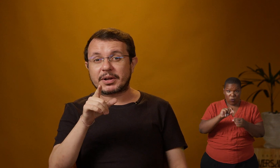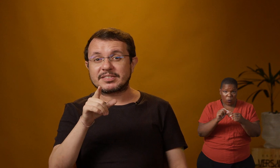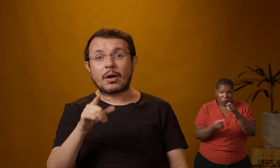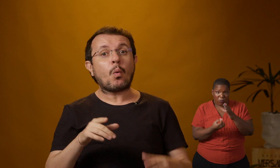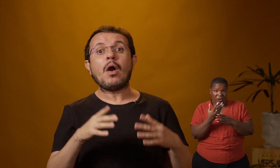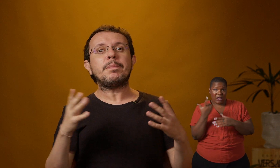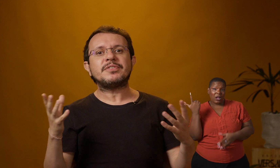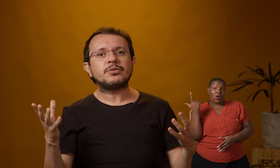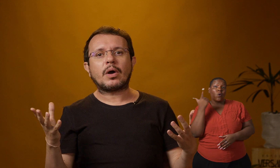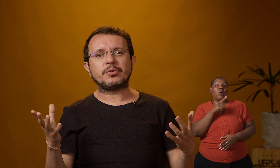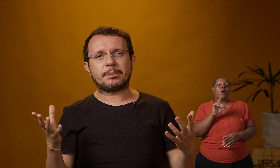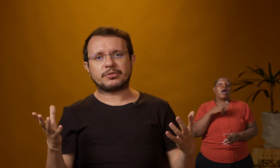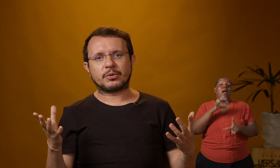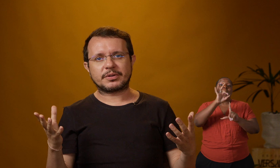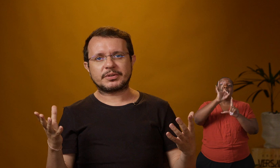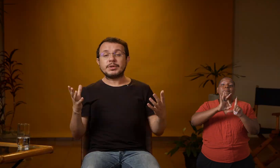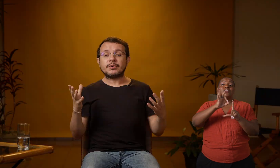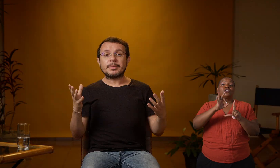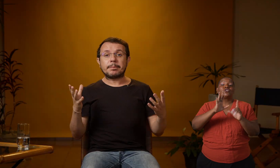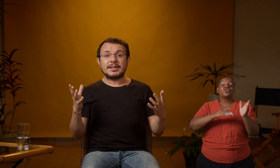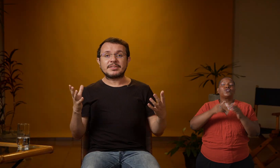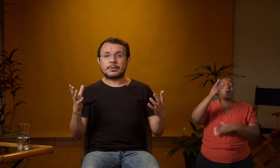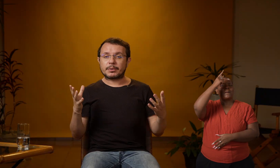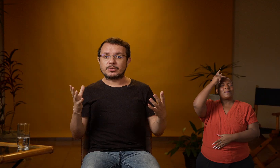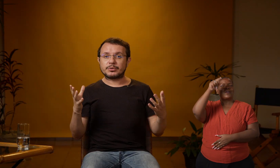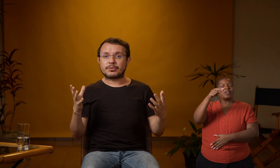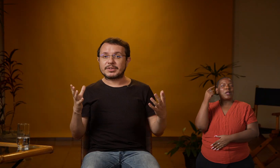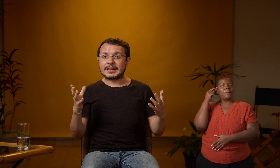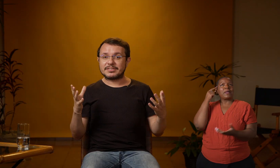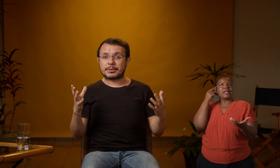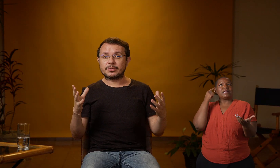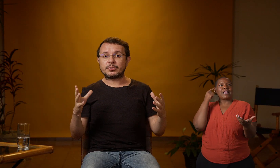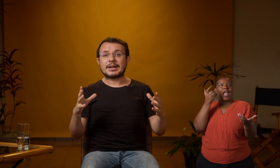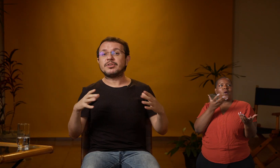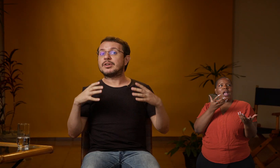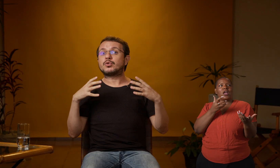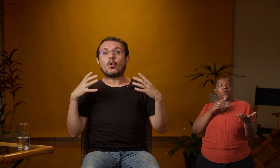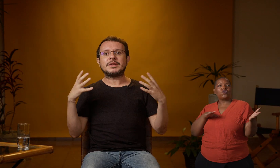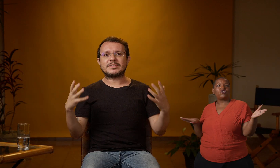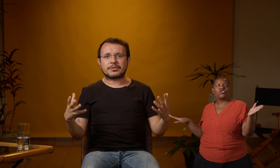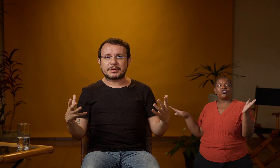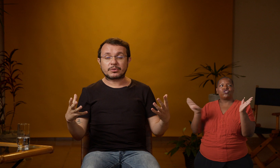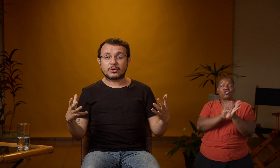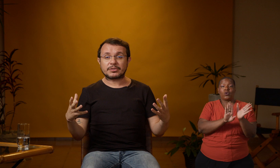alcançar qual percentual de pessoas? Quando você pensa num produto e você quer que esse produto atinja todas as pessoas,